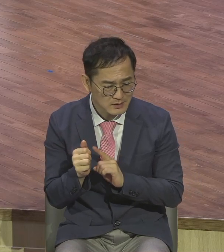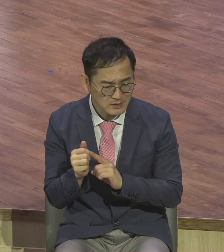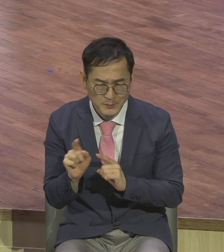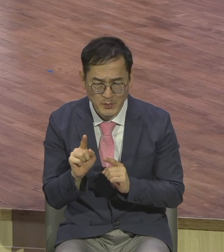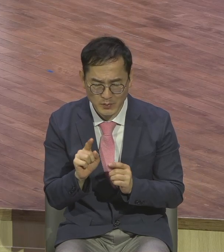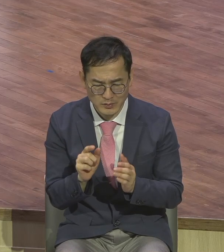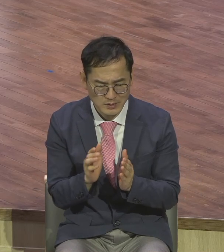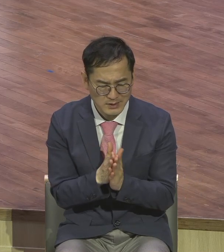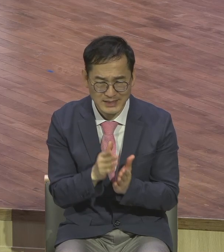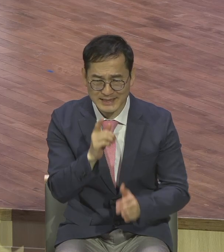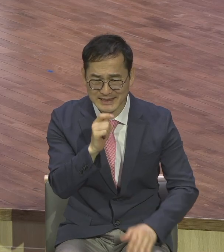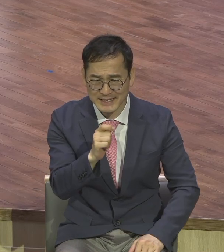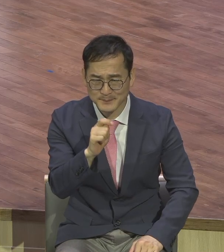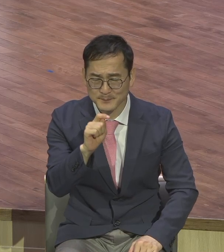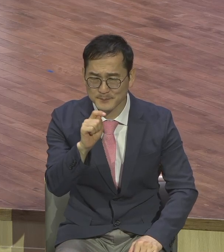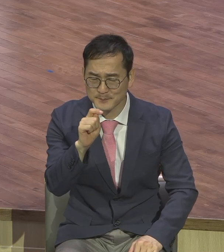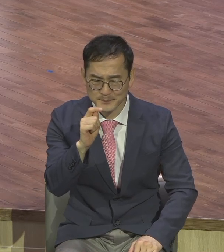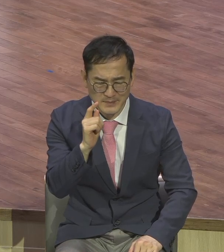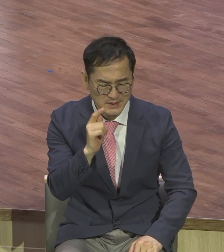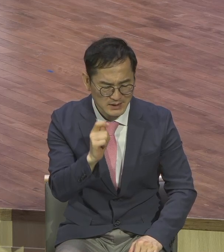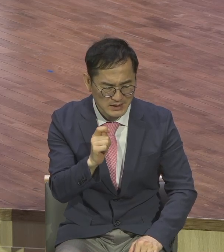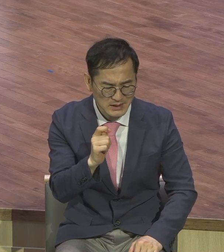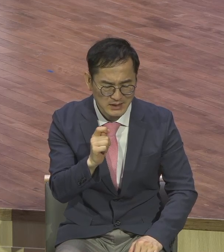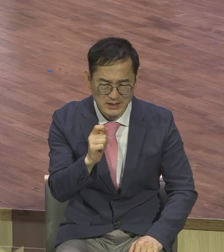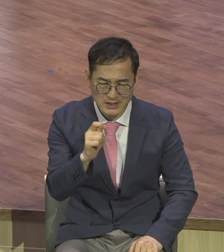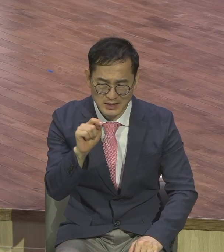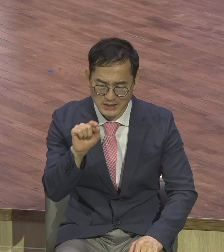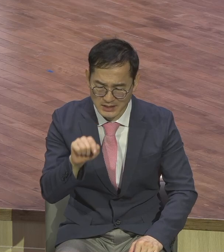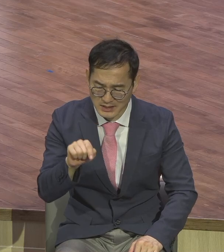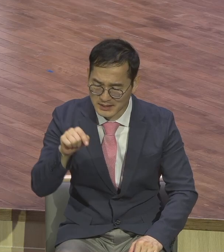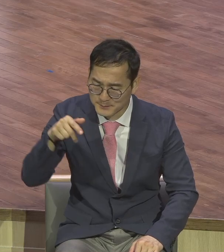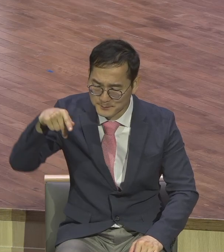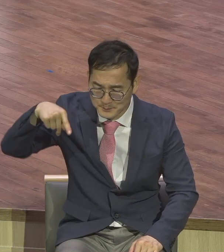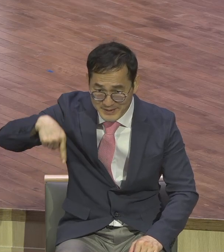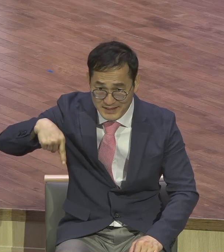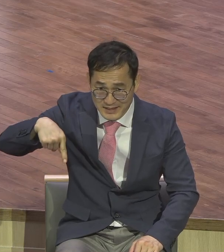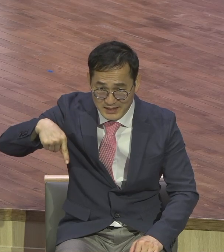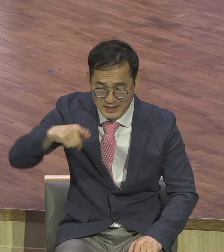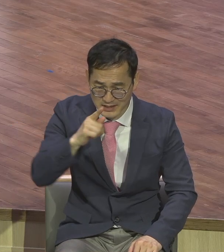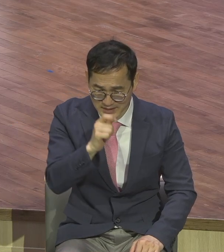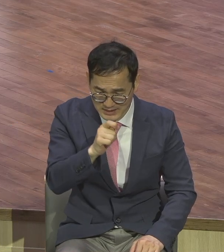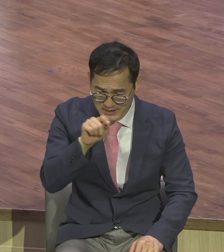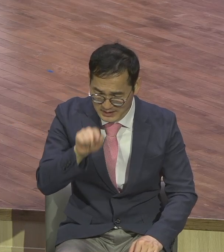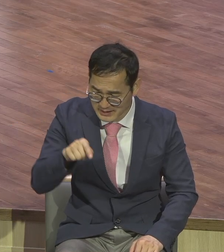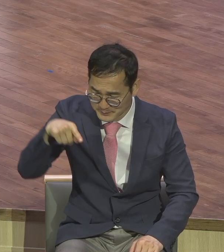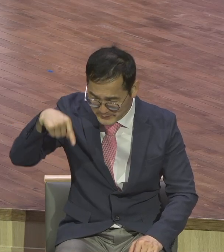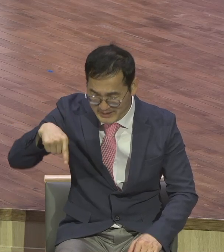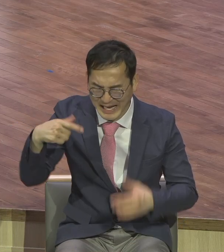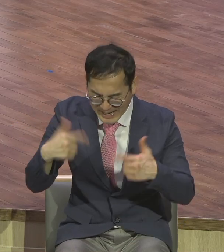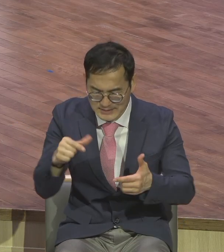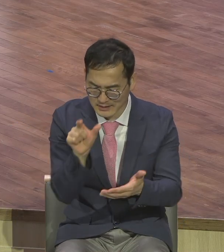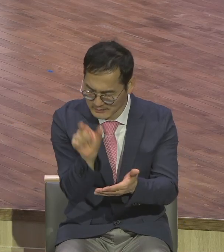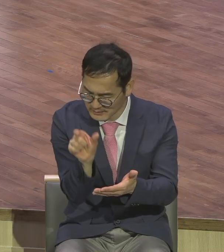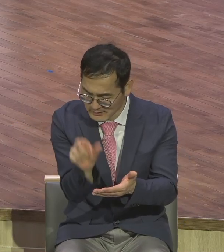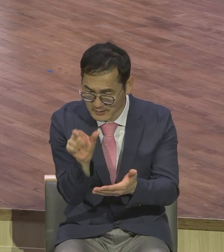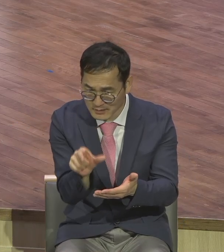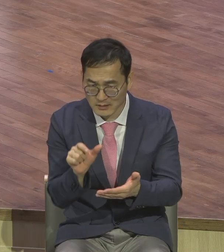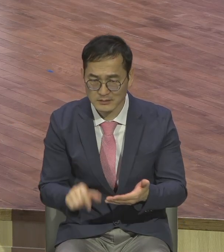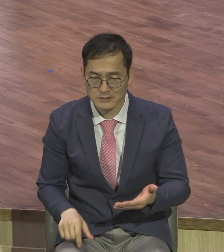성경 TP TP TT 점 찍고 P 라고 쳐놨어요. 그래서 어느 교인이 물었어요. 목사님 성경 속에